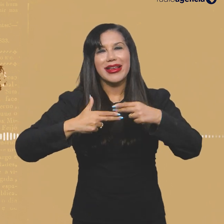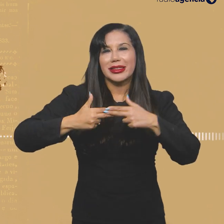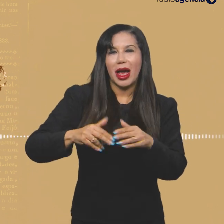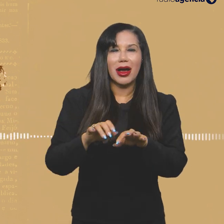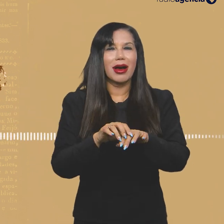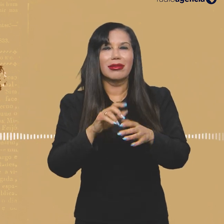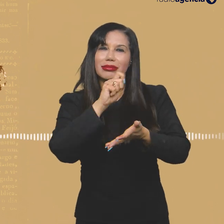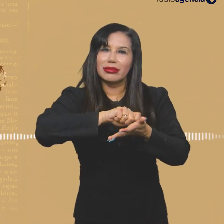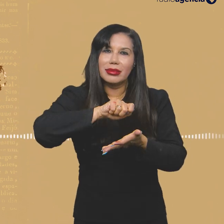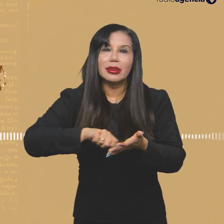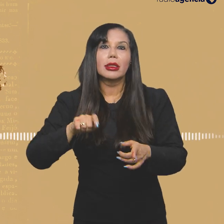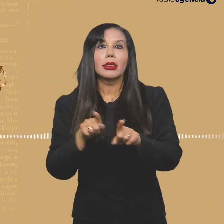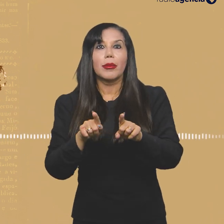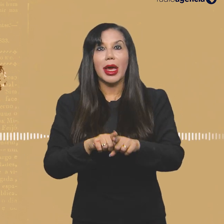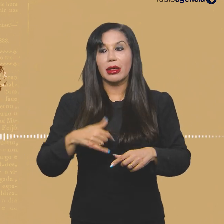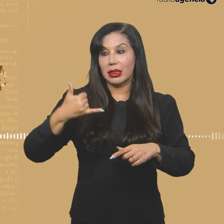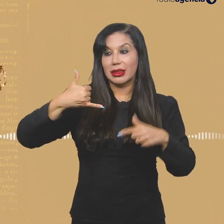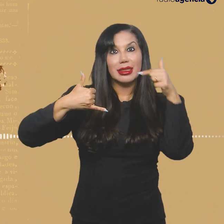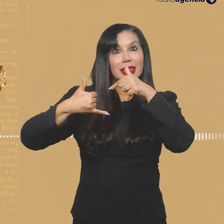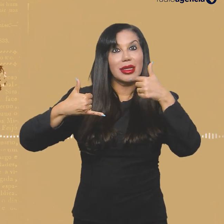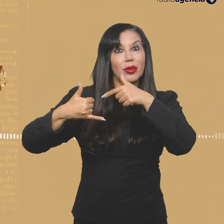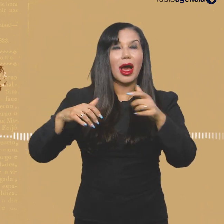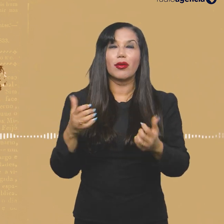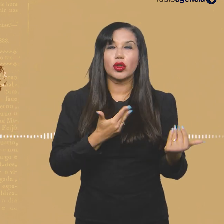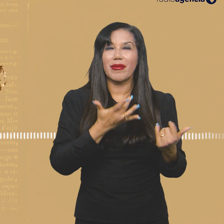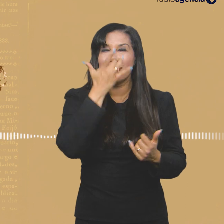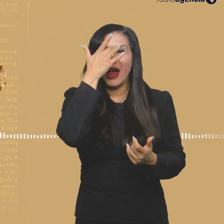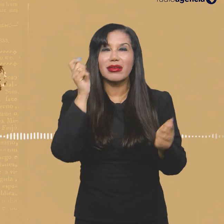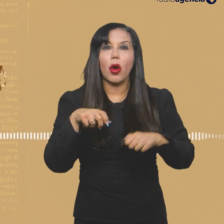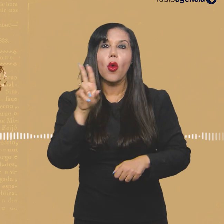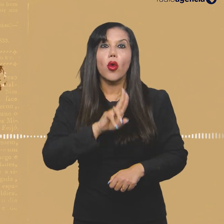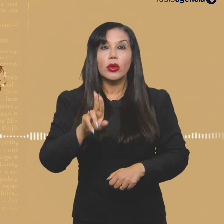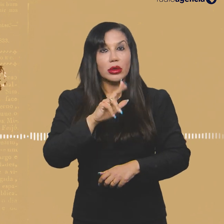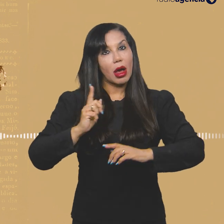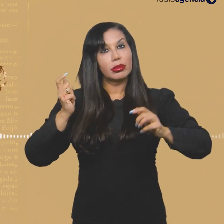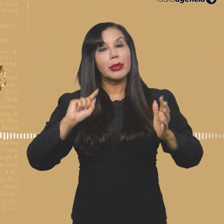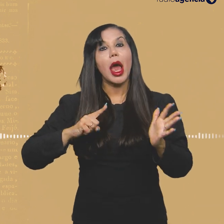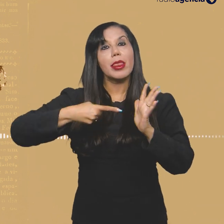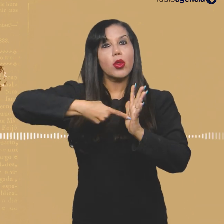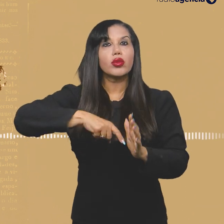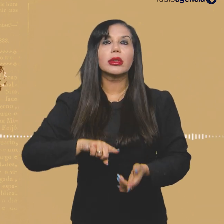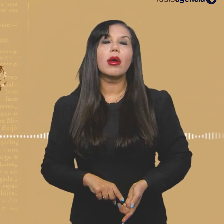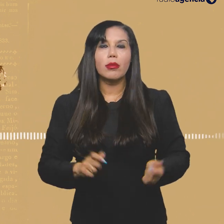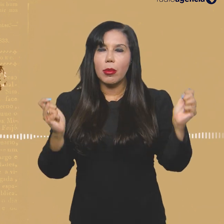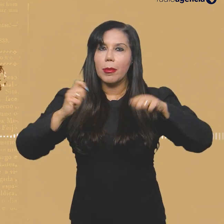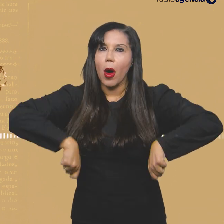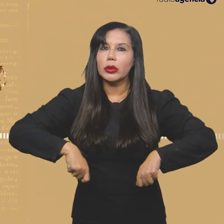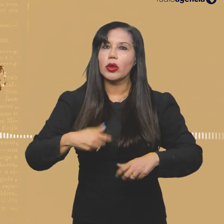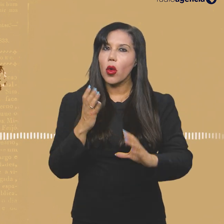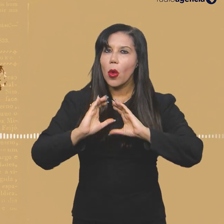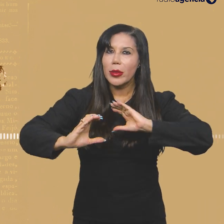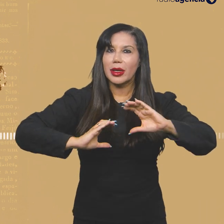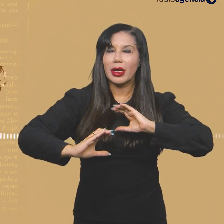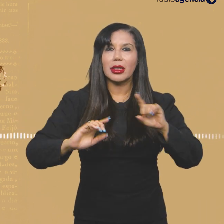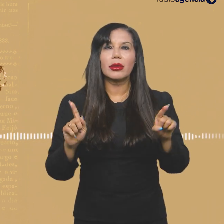de edição e tudo mais, e eles têm celular que pode ser usado como um instrumento